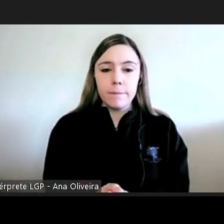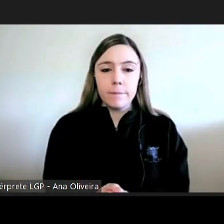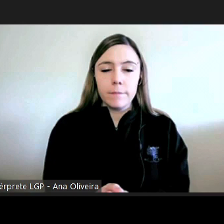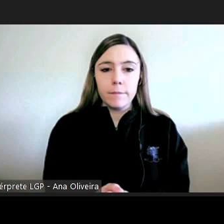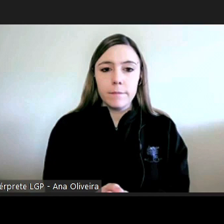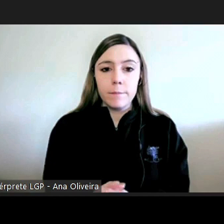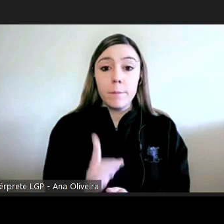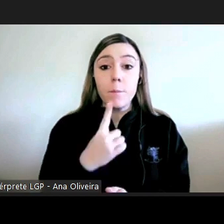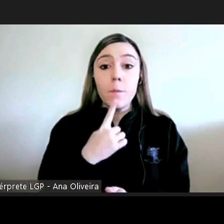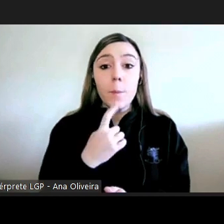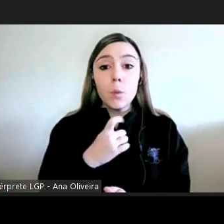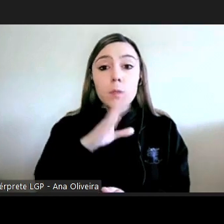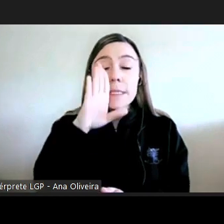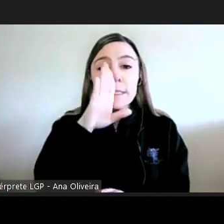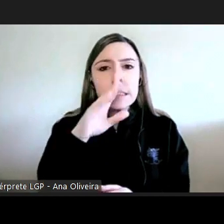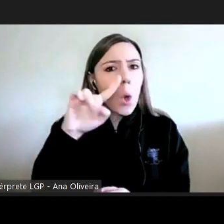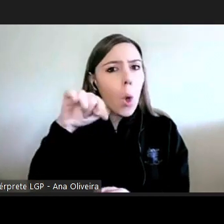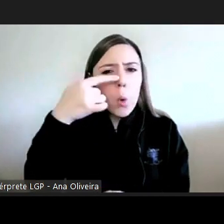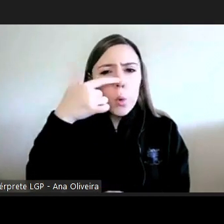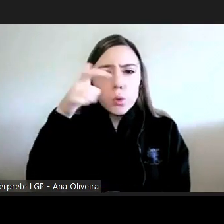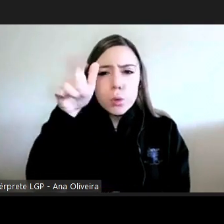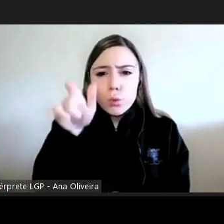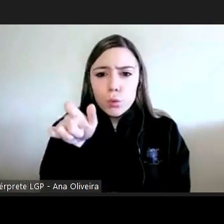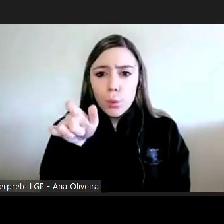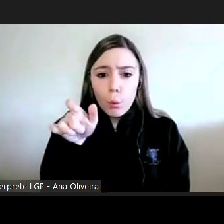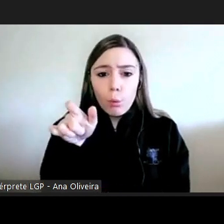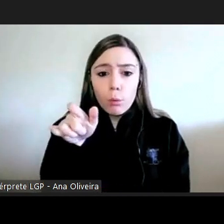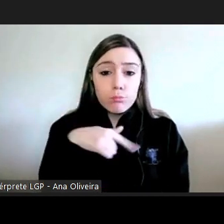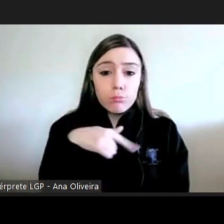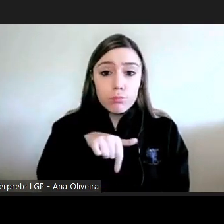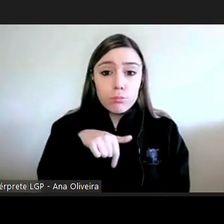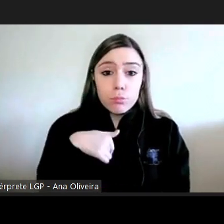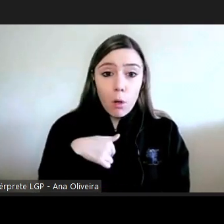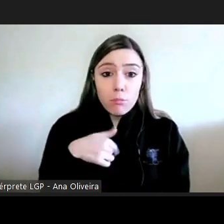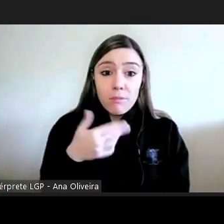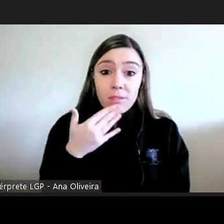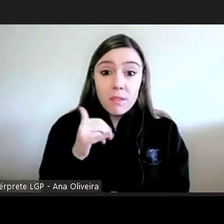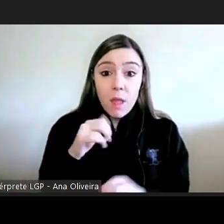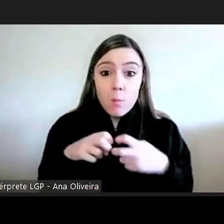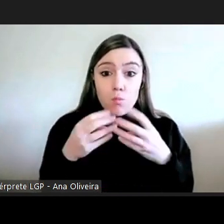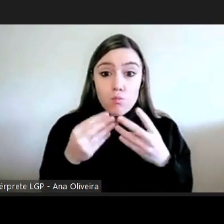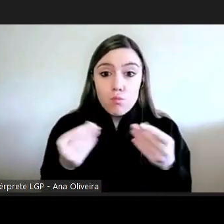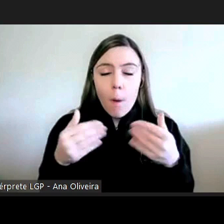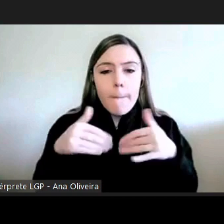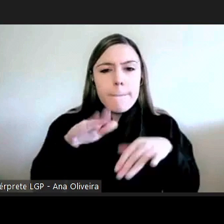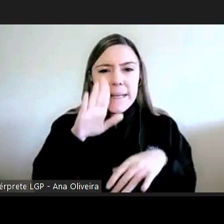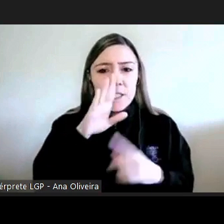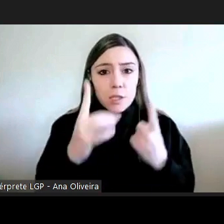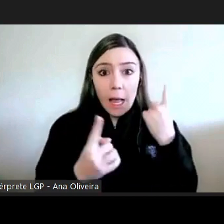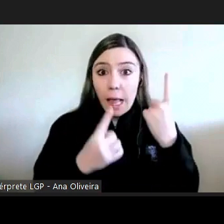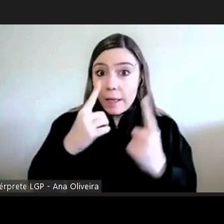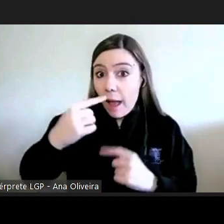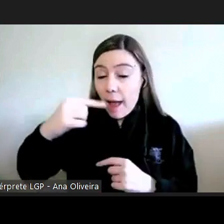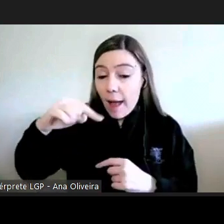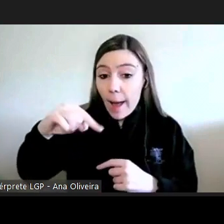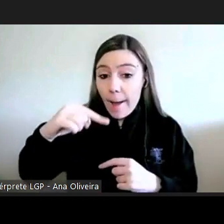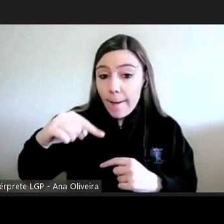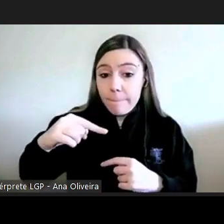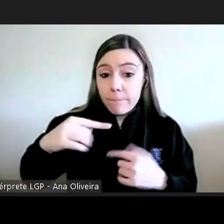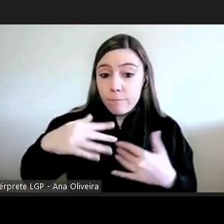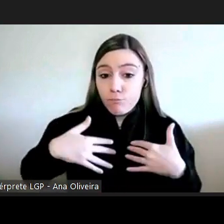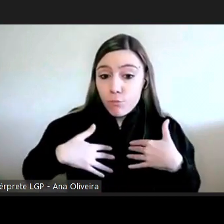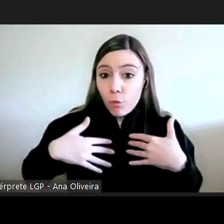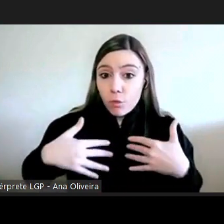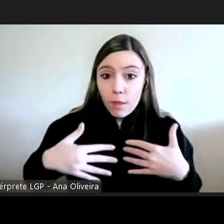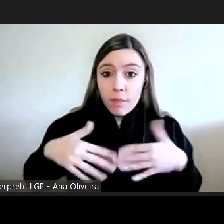perguntava se alguém tem eventualmente alguma se calhar enquanto tentamos resolver este problema se alguém tem alguma outra intenção de